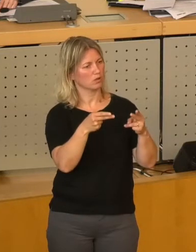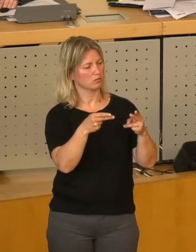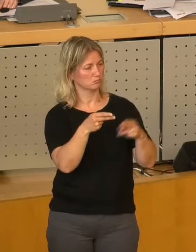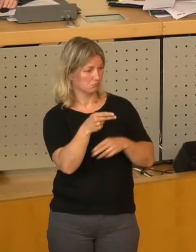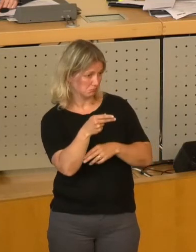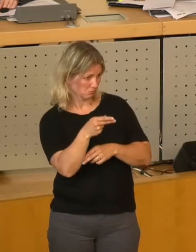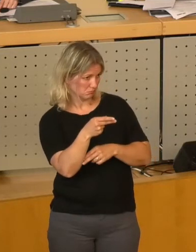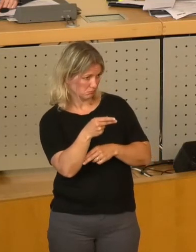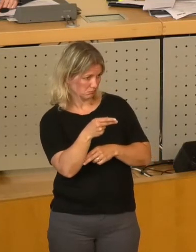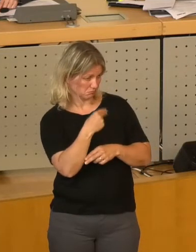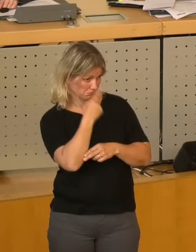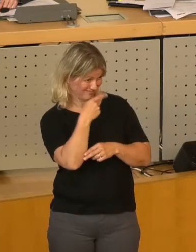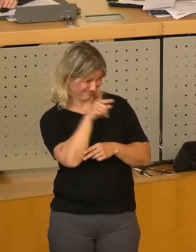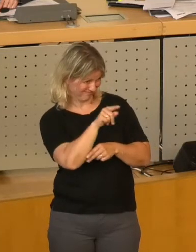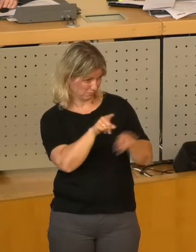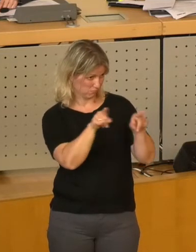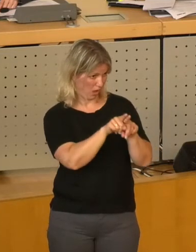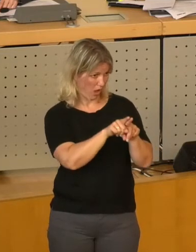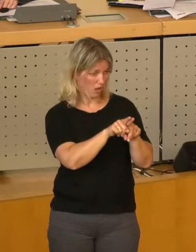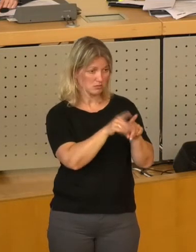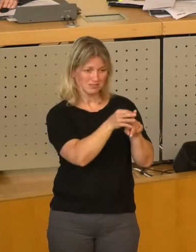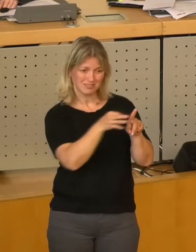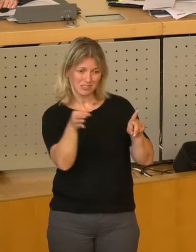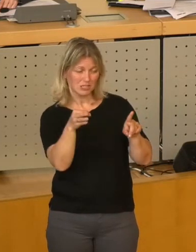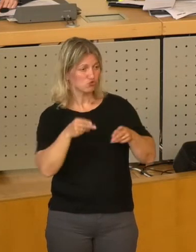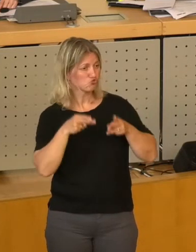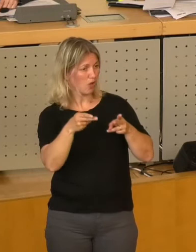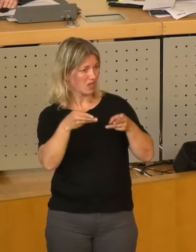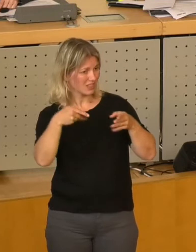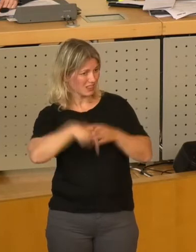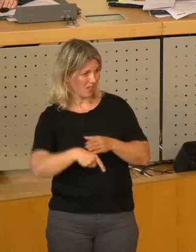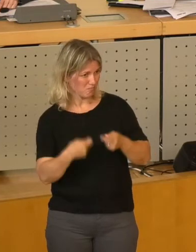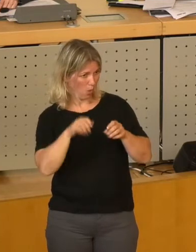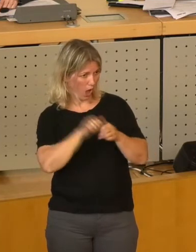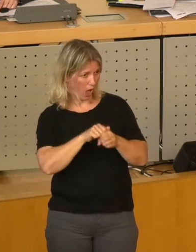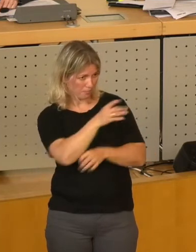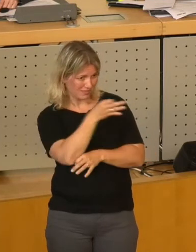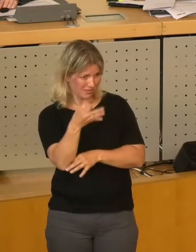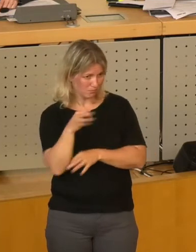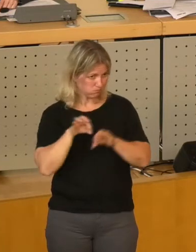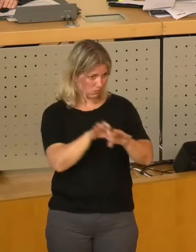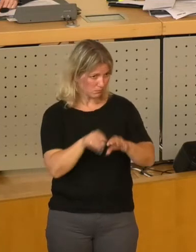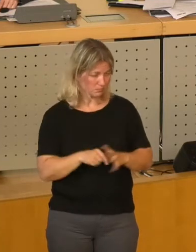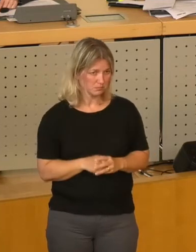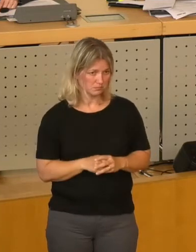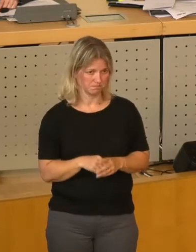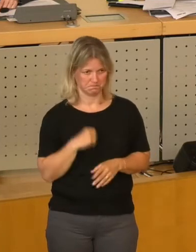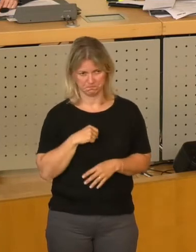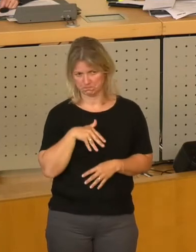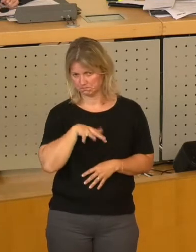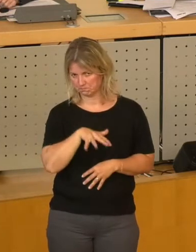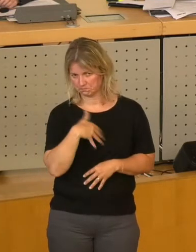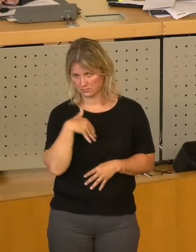Zweifel daran haben, ob er der richtige Mann ist, das Straßen und Tiefbauamt zu leiten. Und ich finde, es dürfen hier nicht